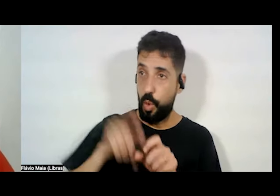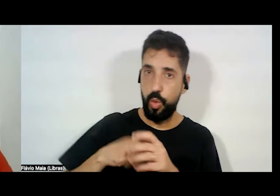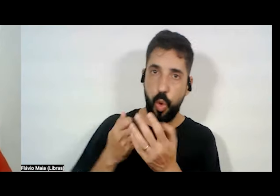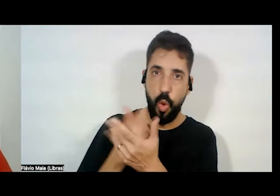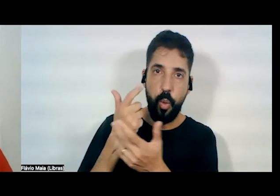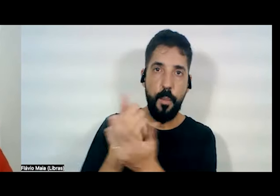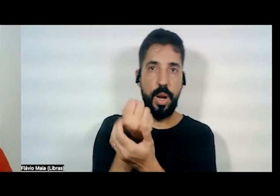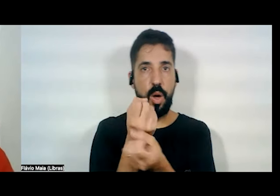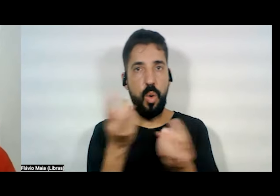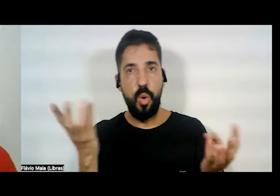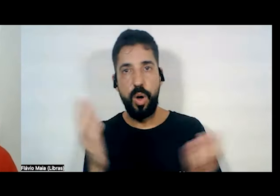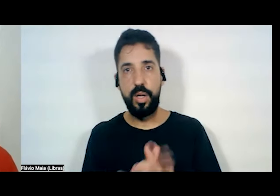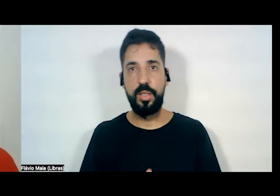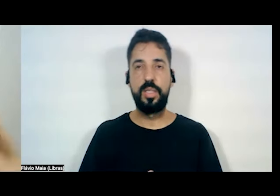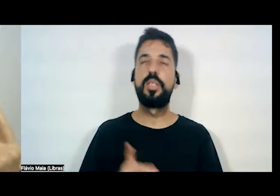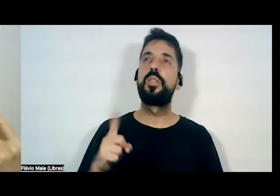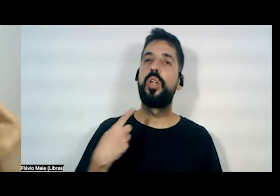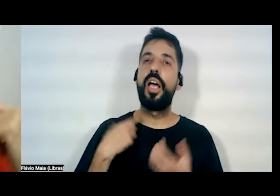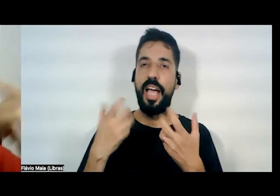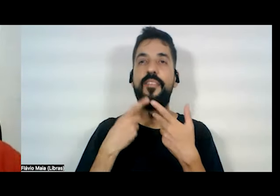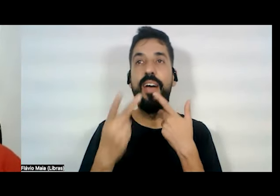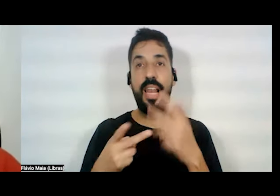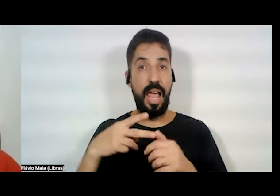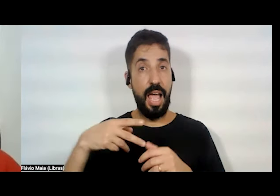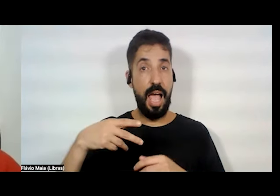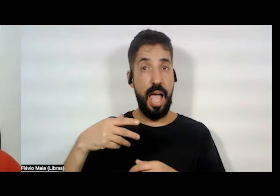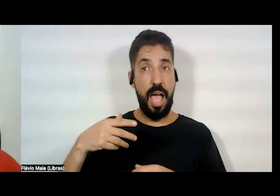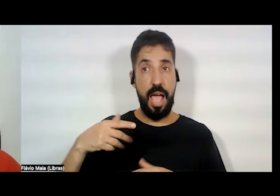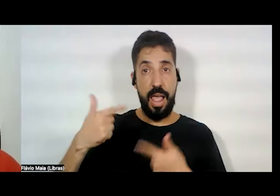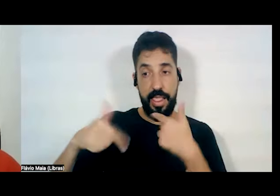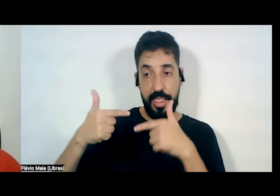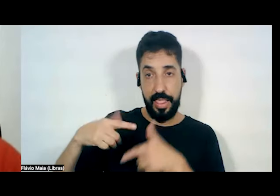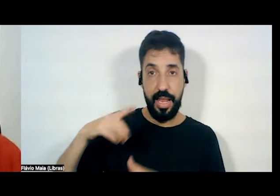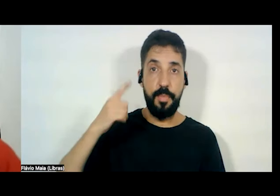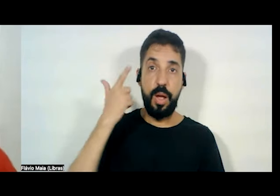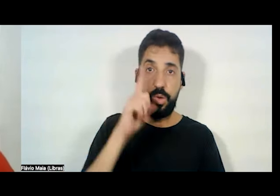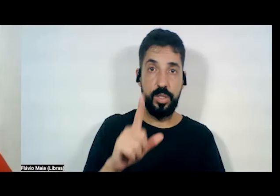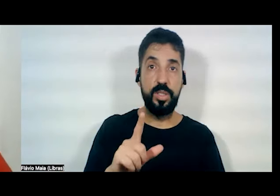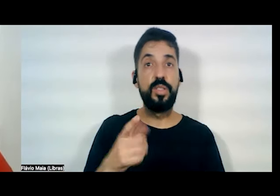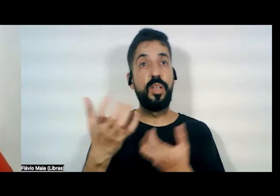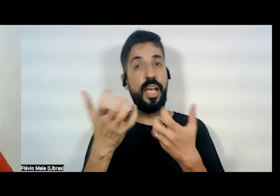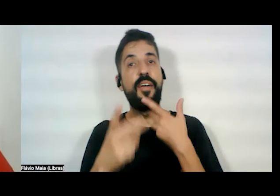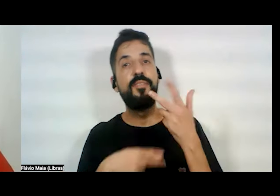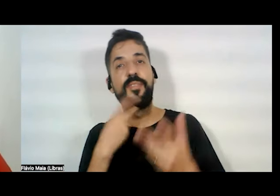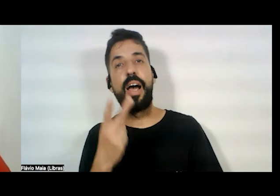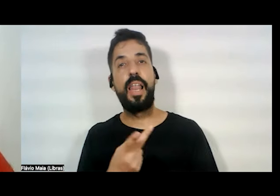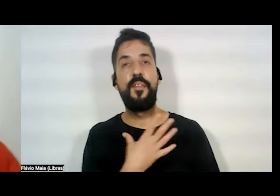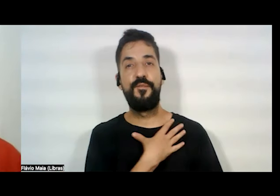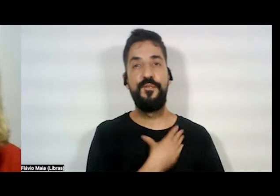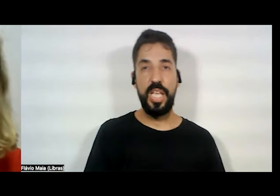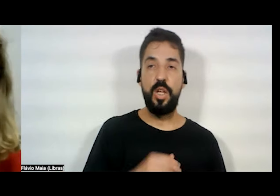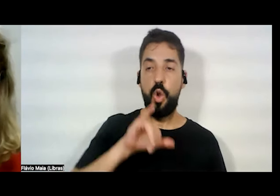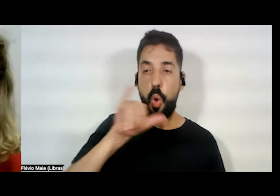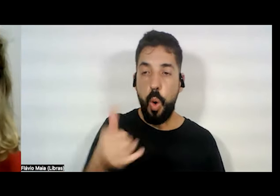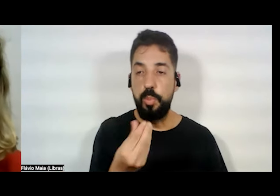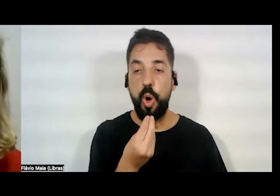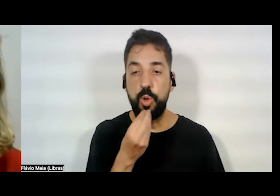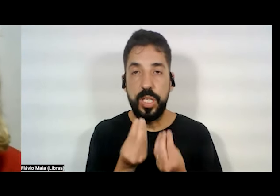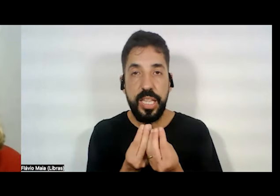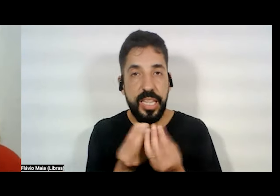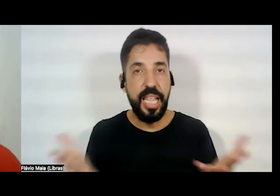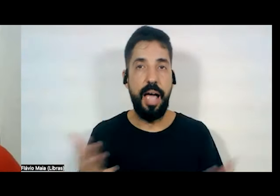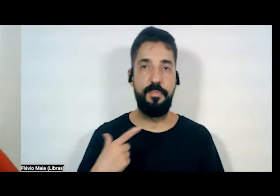A gente quer falar do emprego que conseguiu. A gente quer falar dos filhos, da oportunidade que a gente quer para um filho, para uma filha.